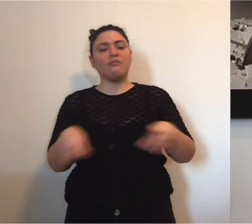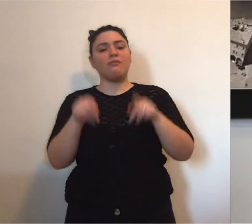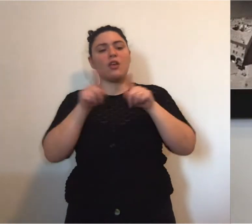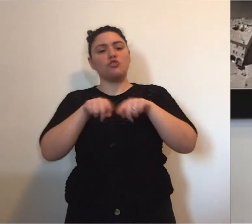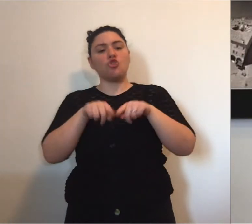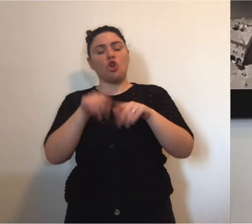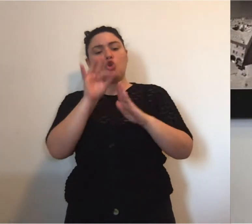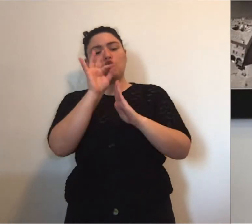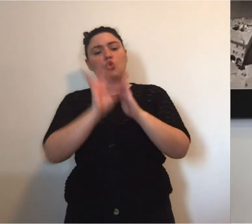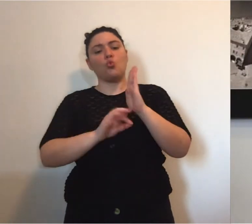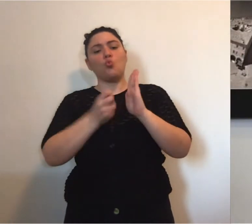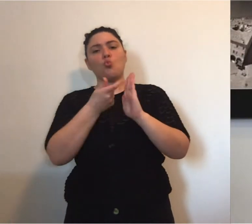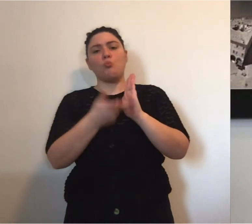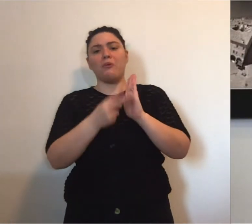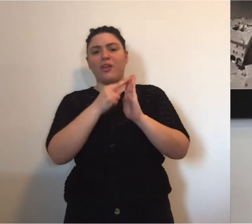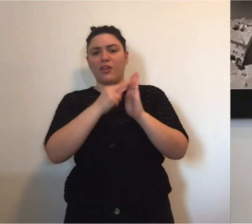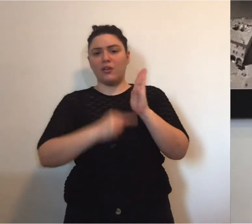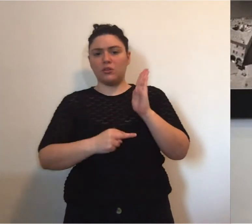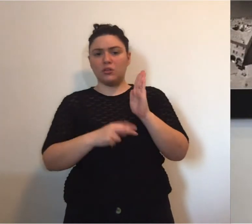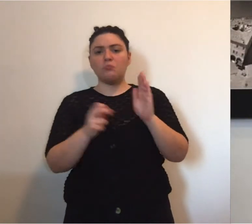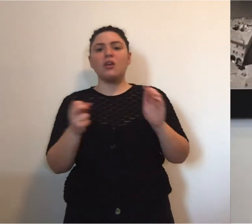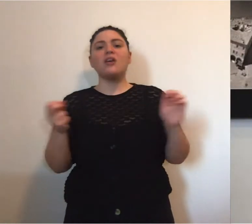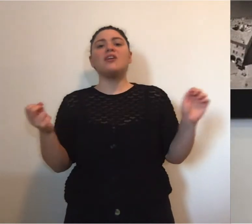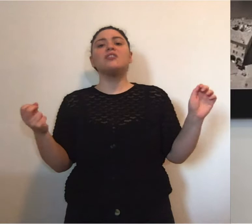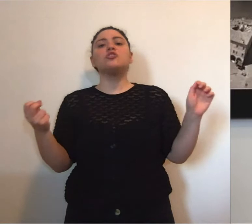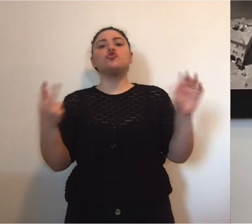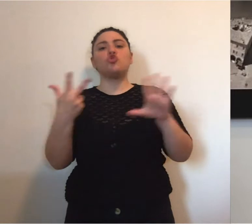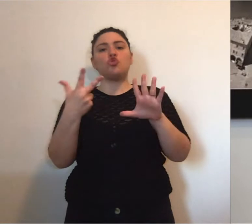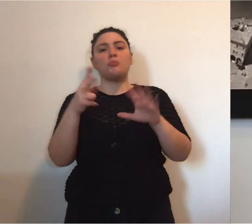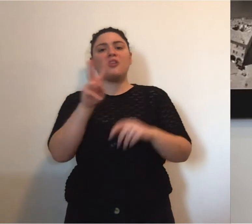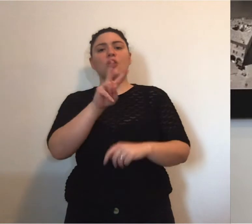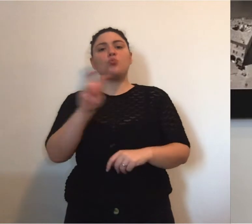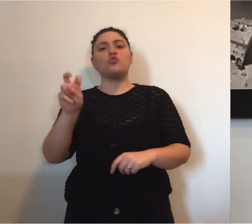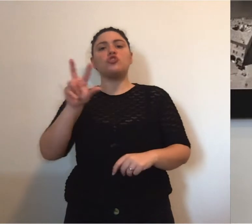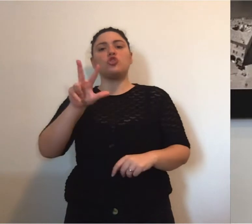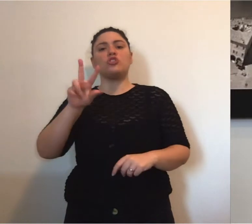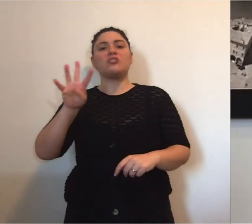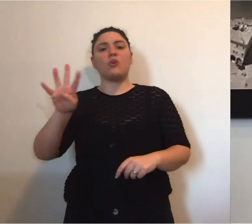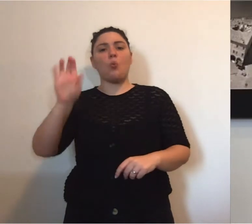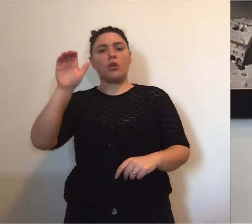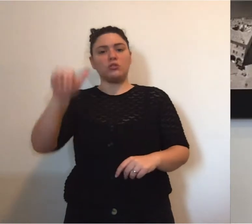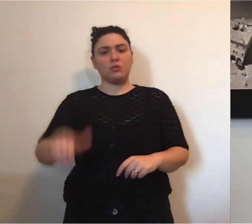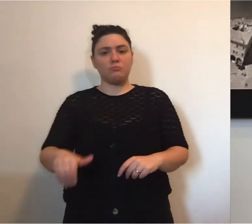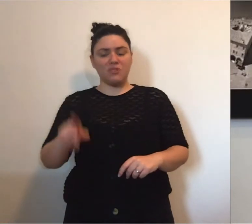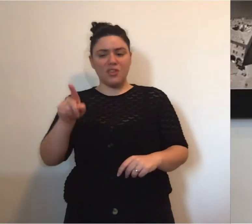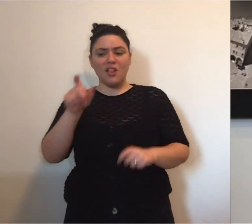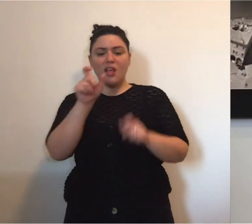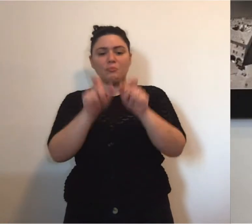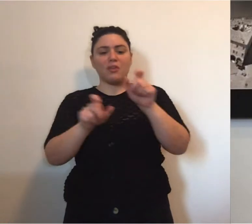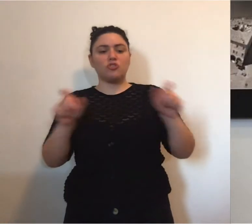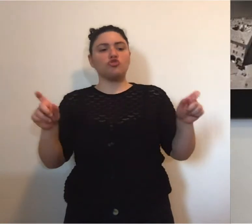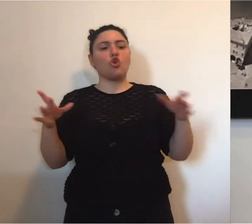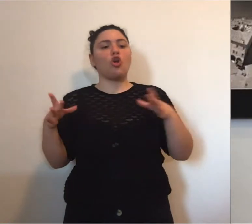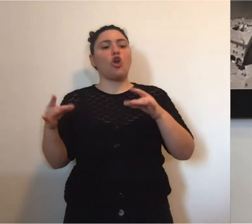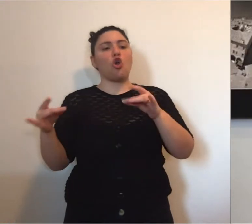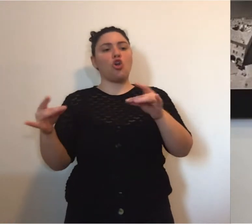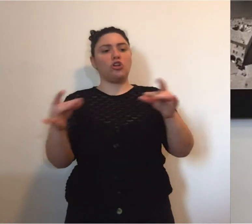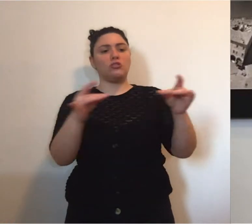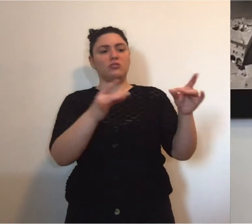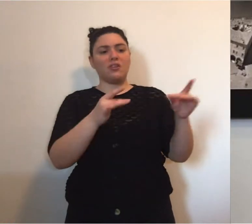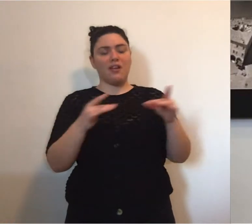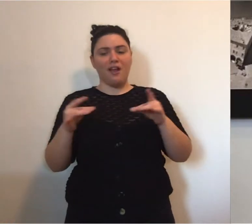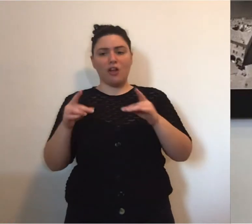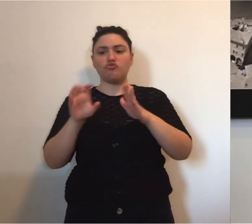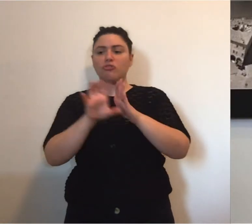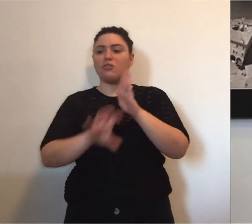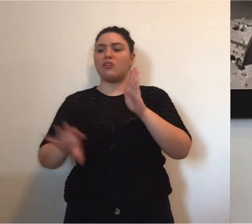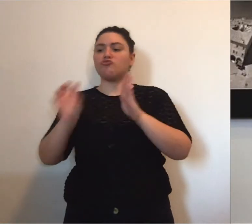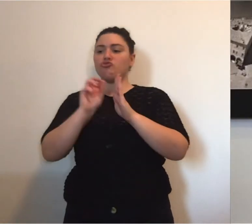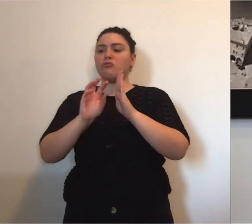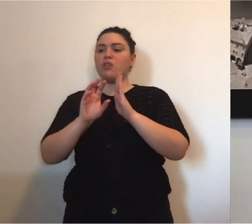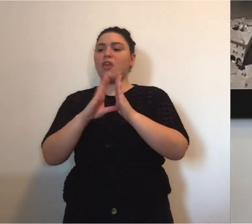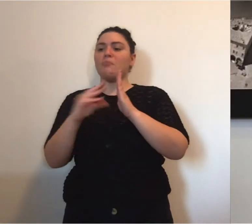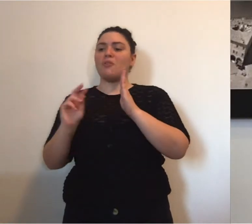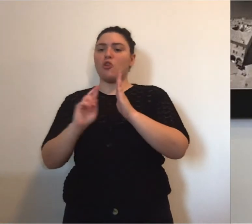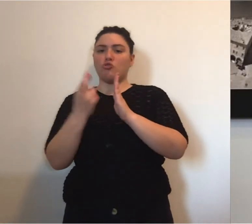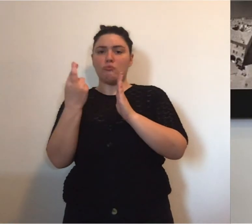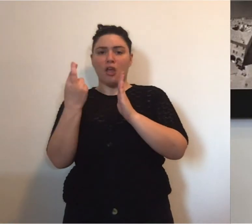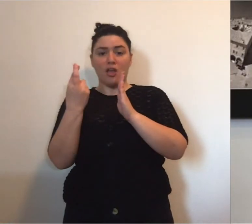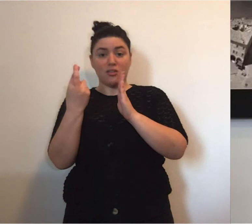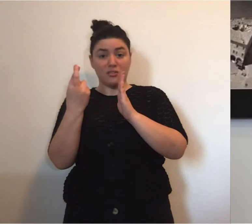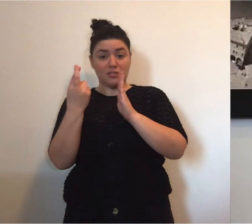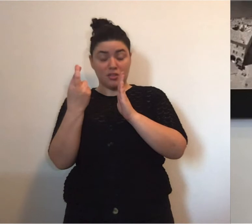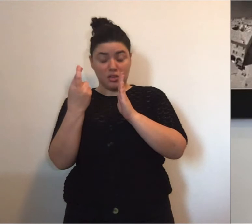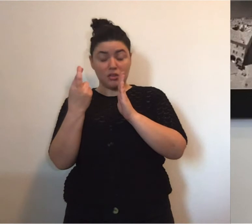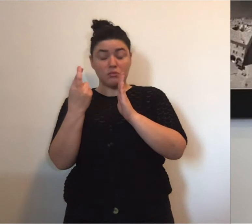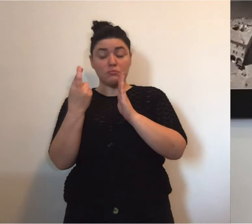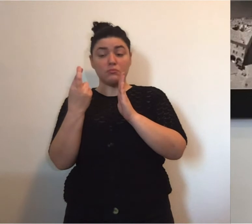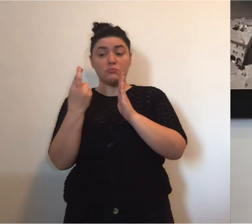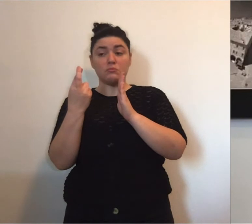come al solito dai numeri, sono 18.234 i casi di positività in Regione